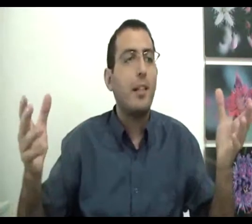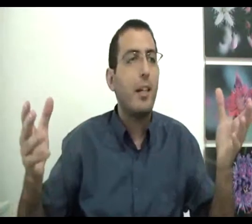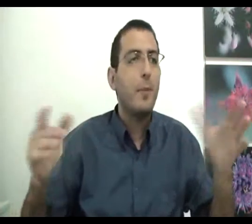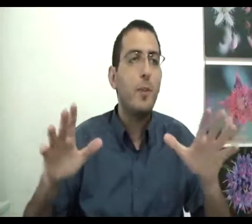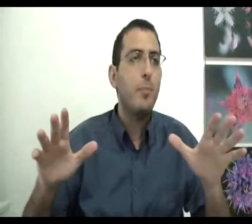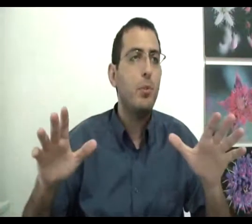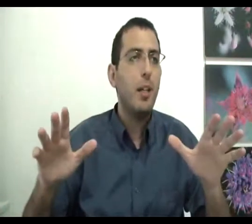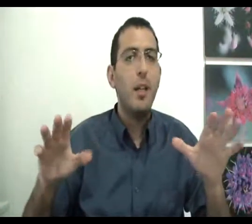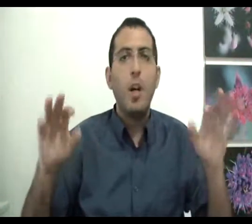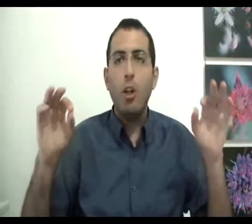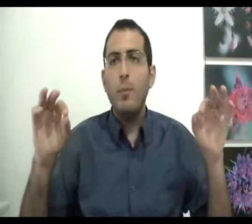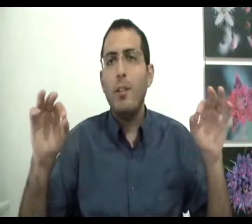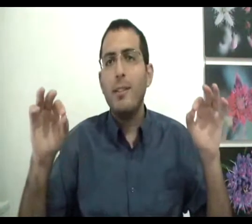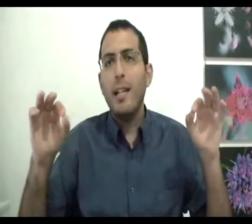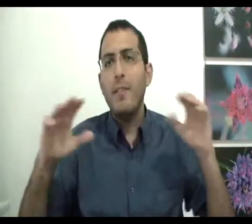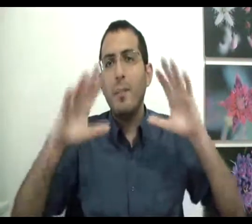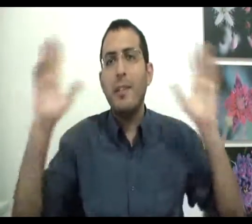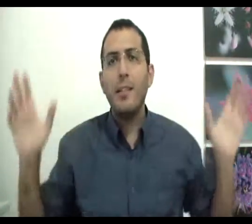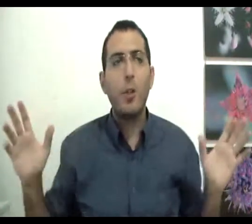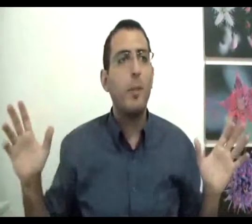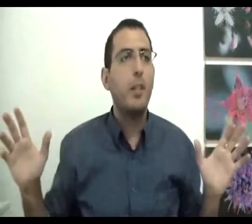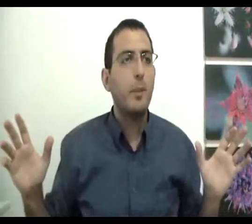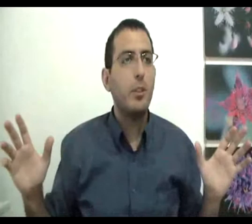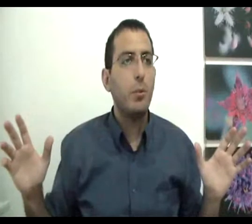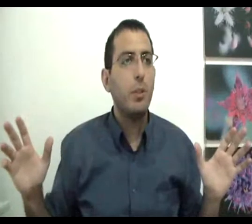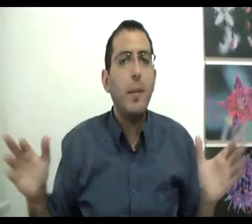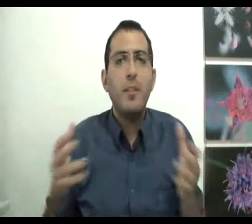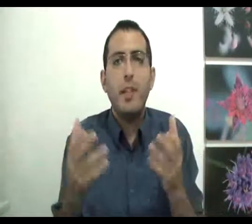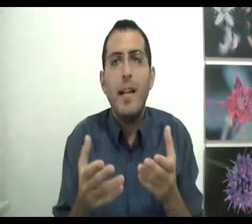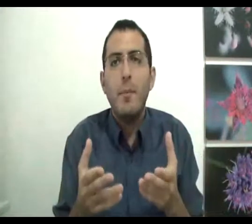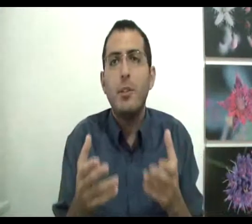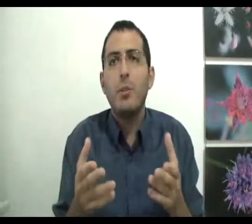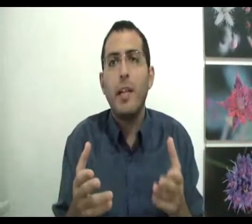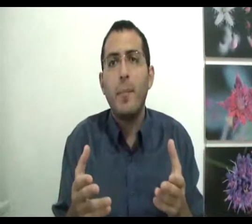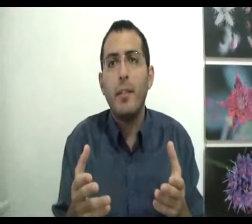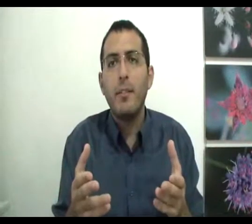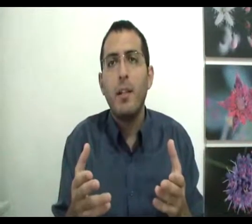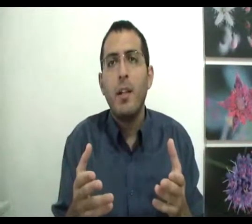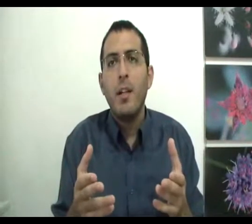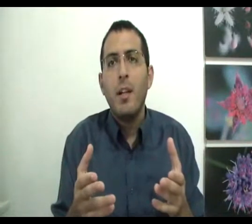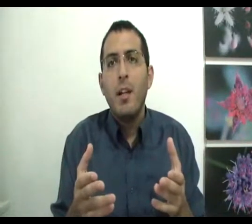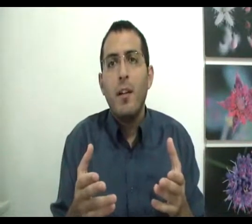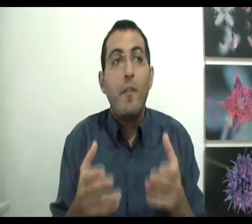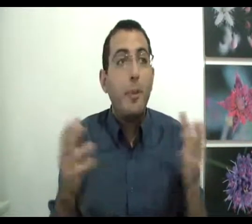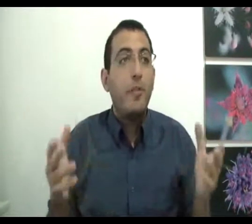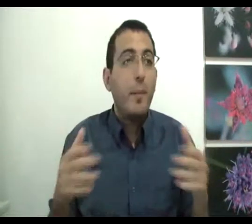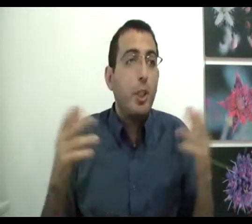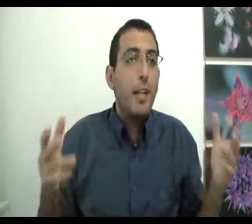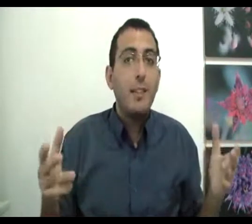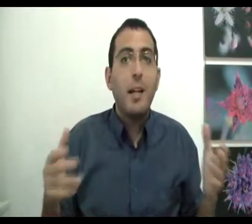החיים התשובה היא פשוטה, קודם כל תנסה להבין מה התכלית קיומה של המציאות אם תבין למה המציאות קיימת ואם תשאל את עצמך